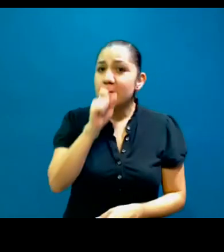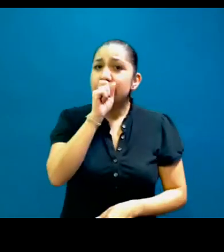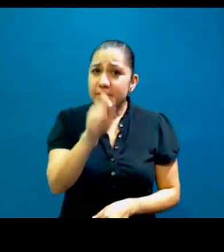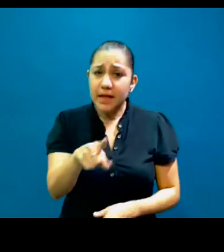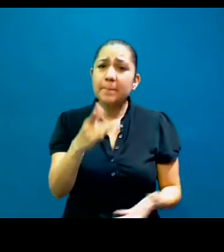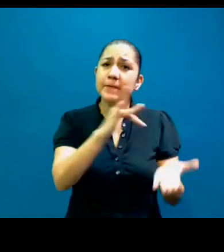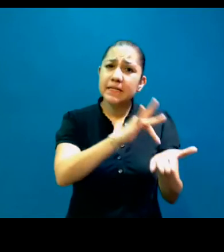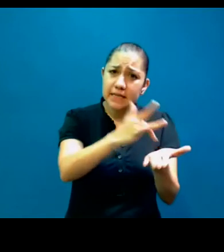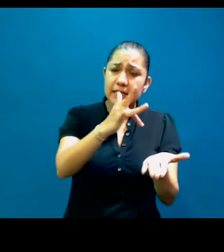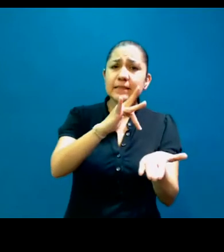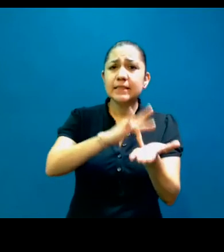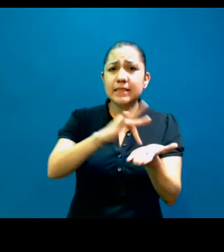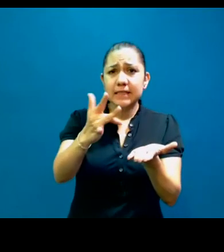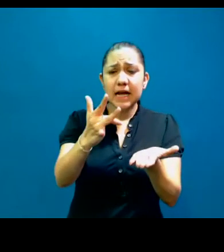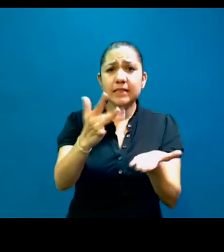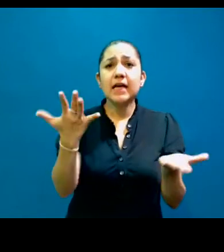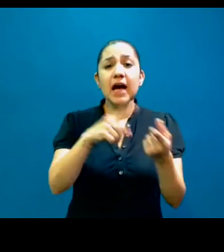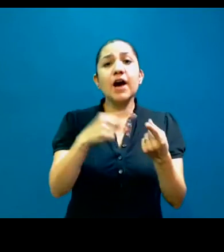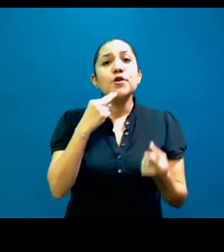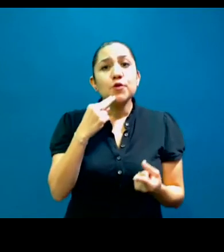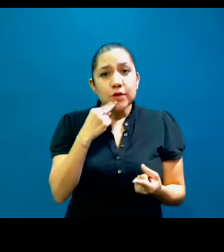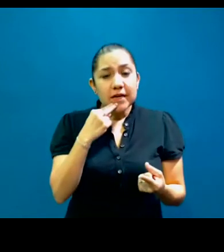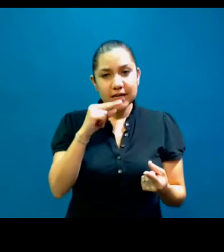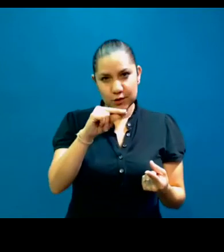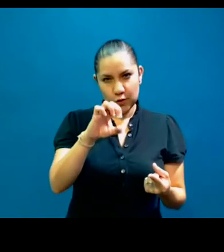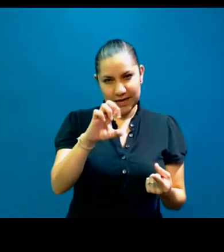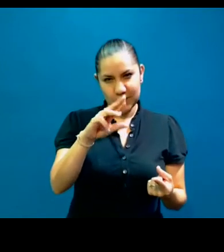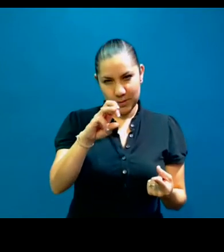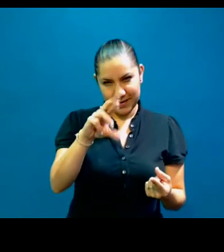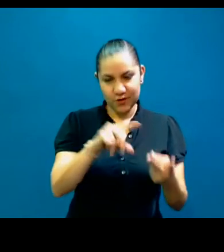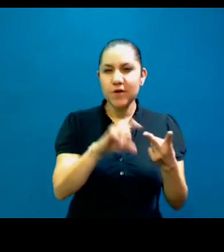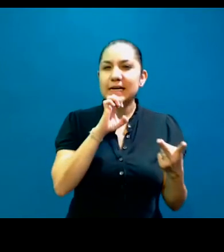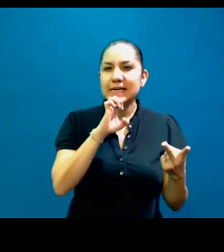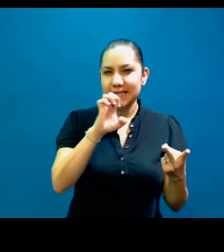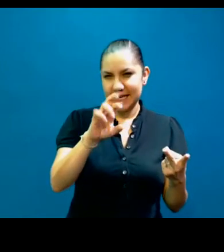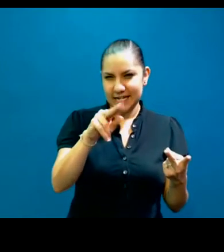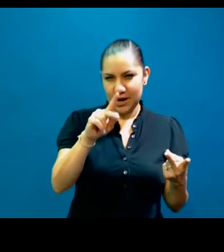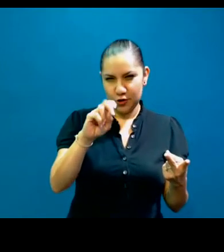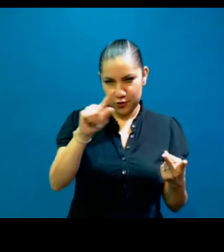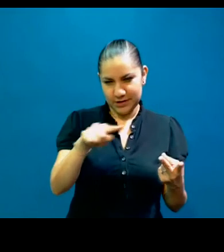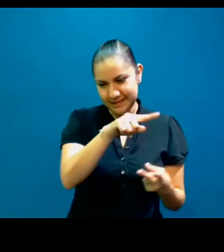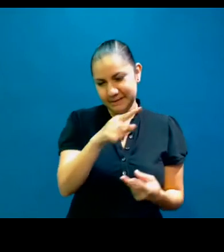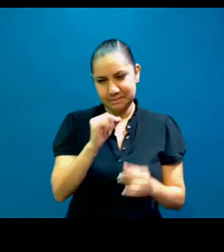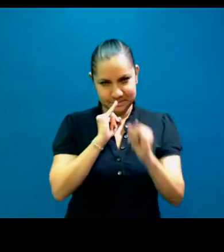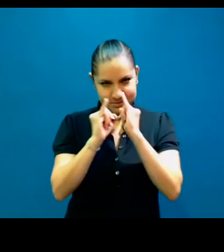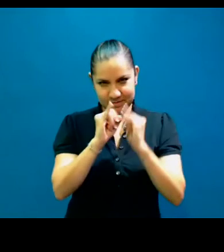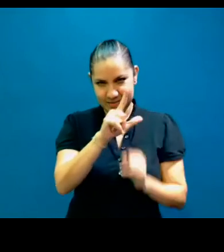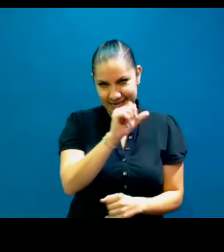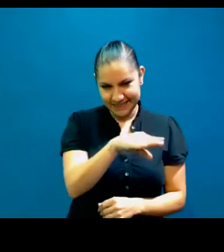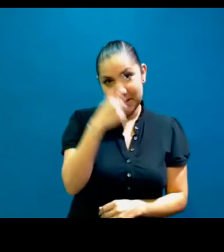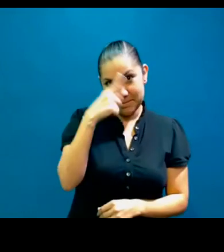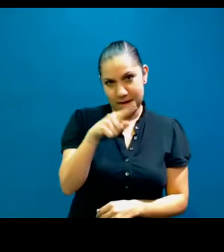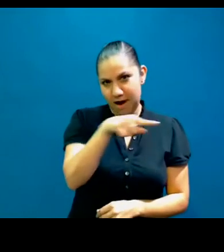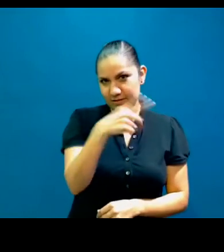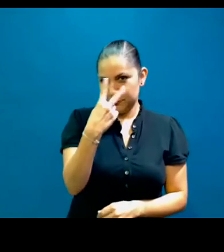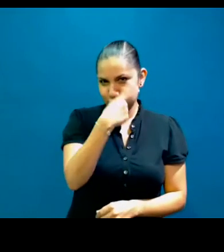Noé Romero y a Erika Ordóñez que hicieron la interpretación de lengua de señas mexicanas en las dos horas que nos